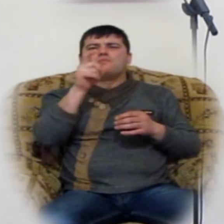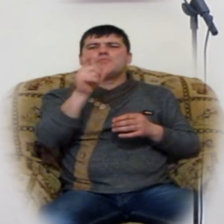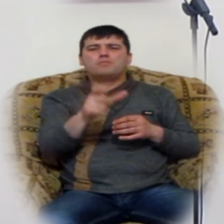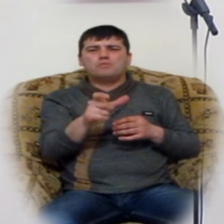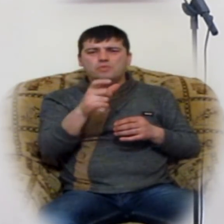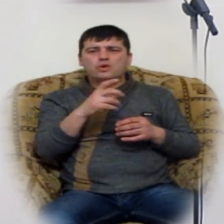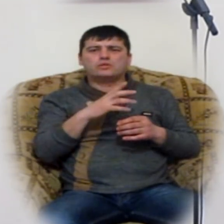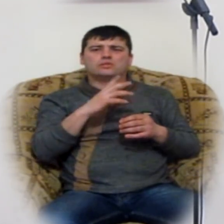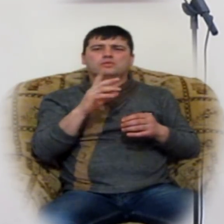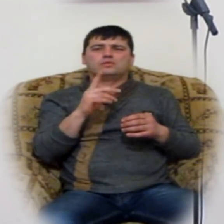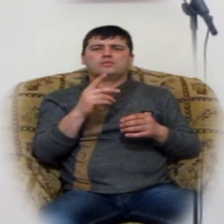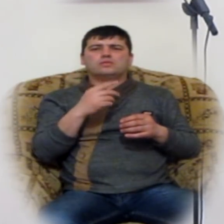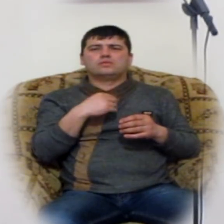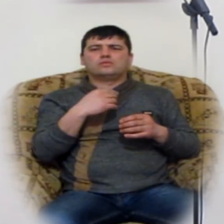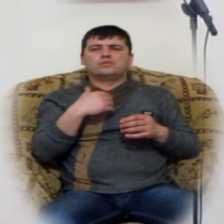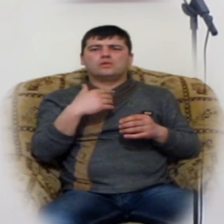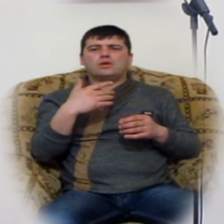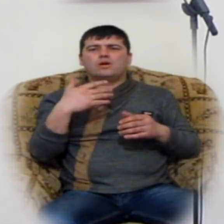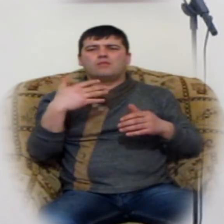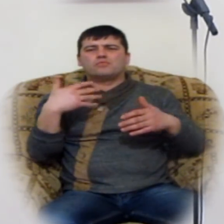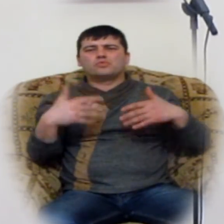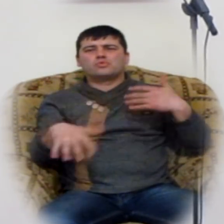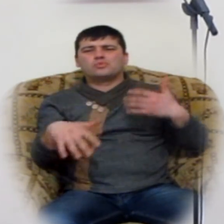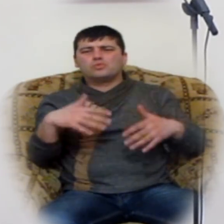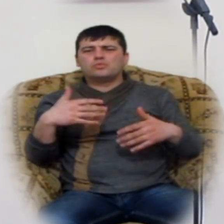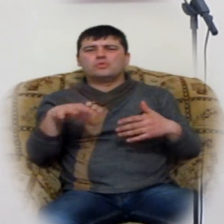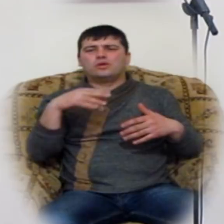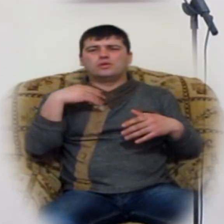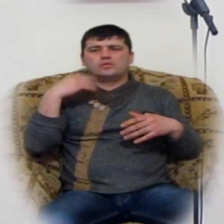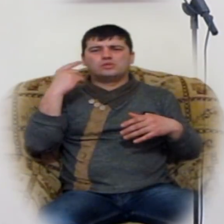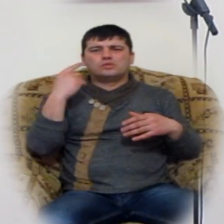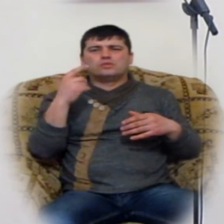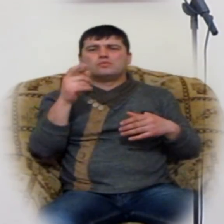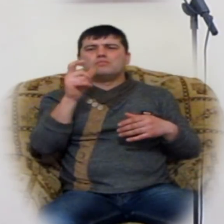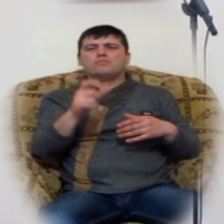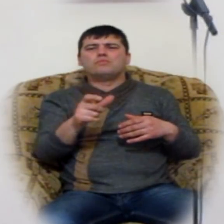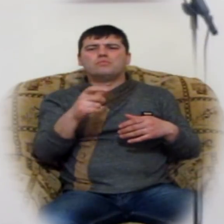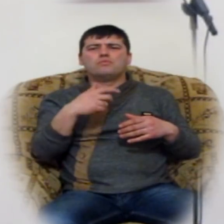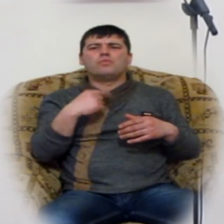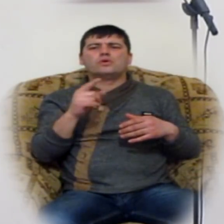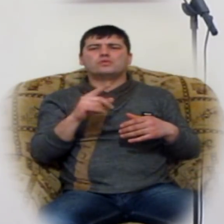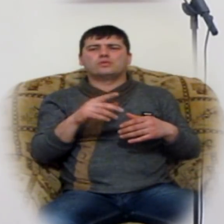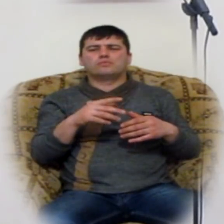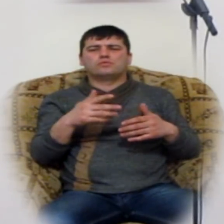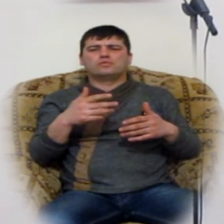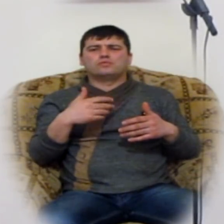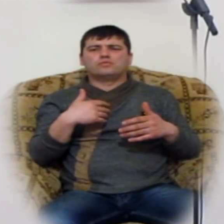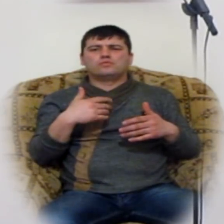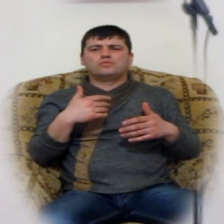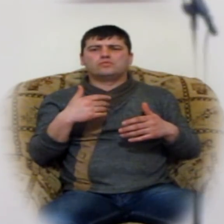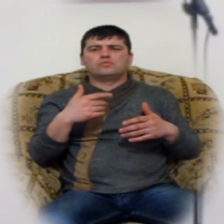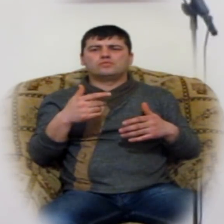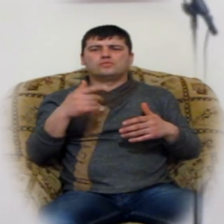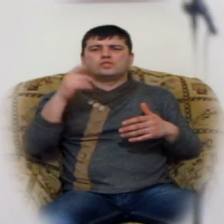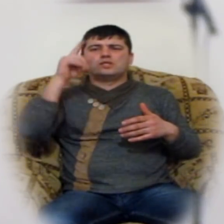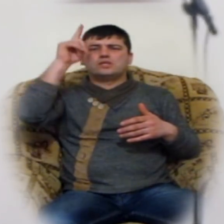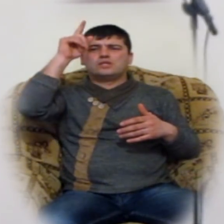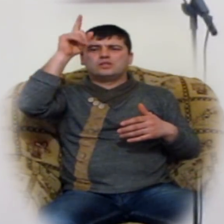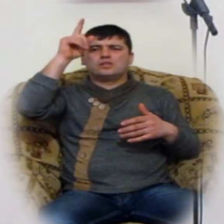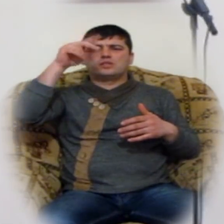գդնվում է չկավոր վիճագի մեջ, այսինքն մարդը չկավոր է երկնքի բաներից, եղբայրը հիշ